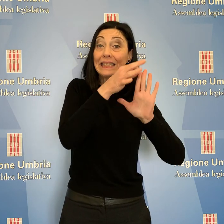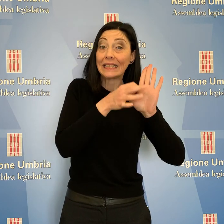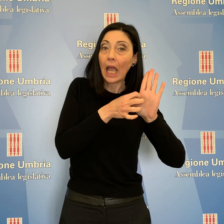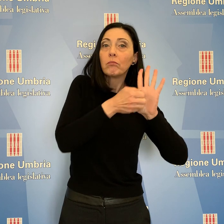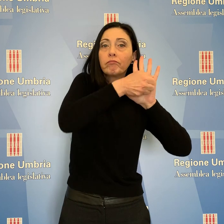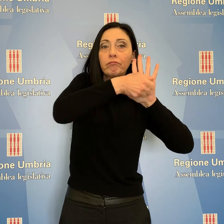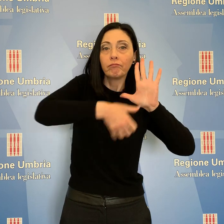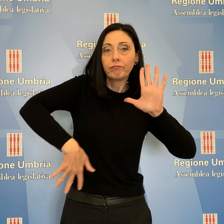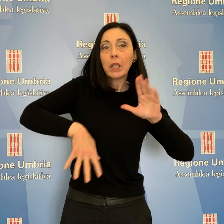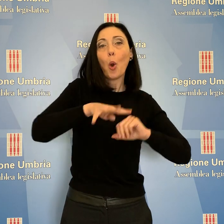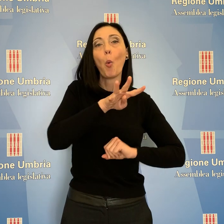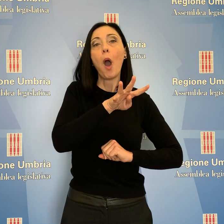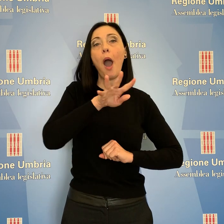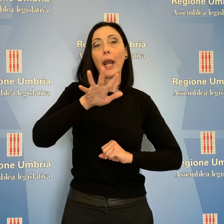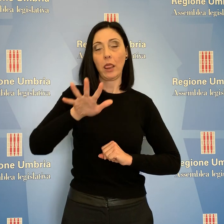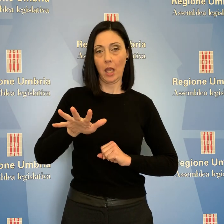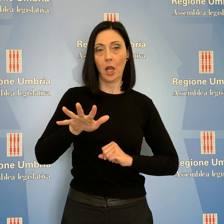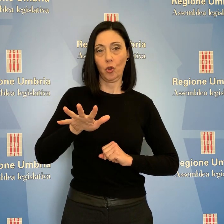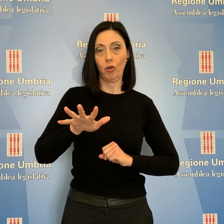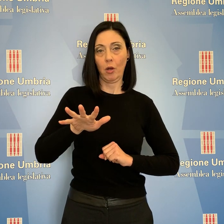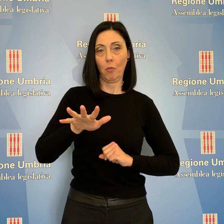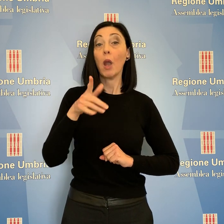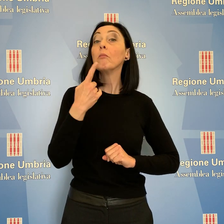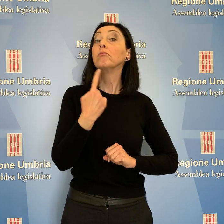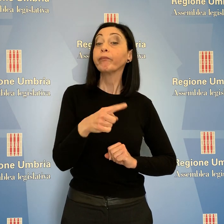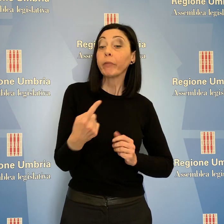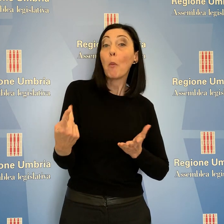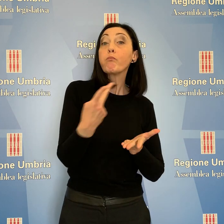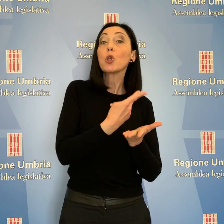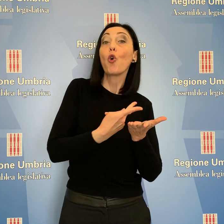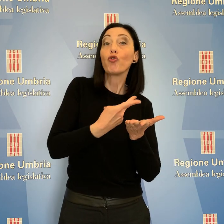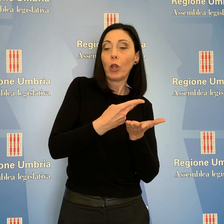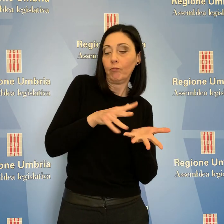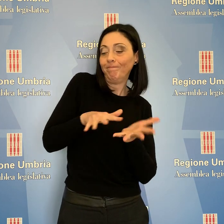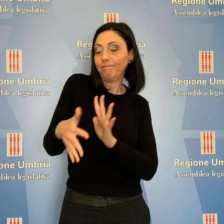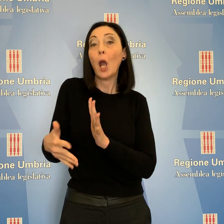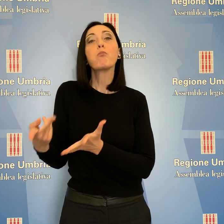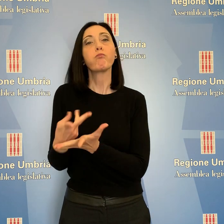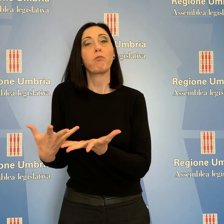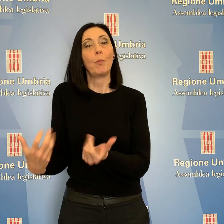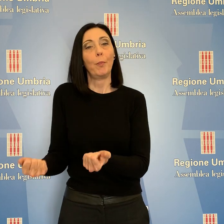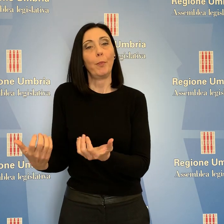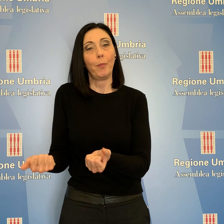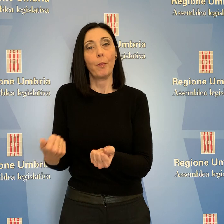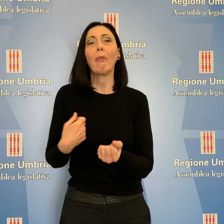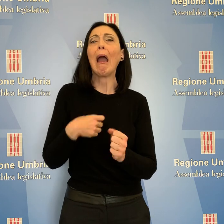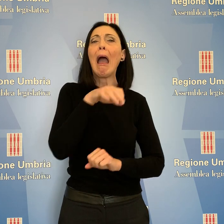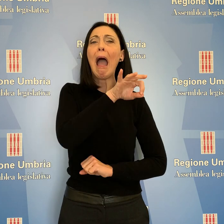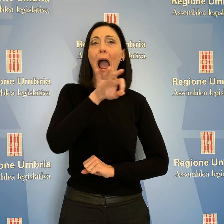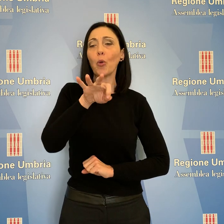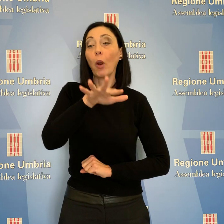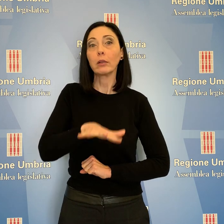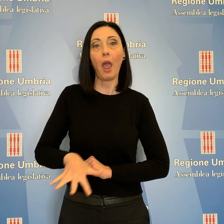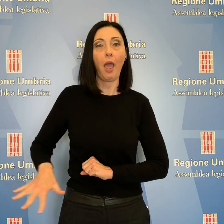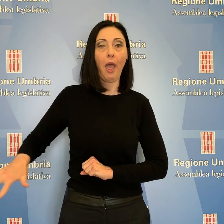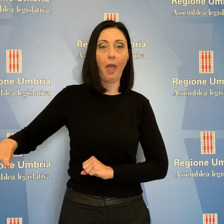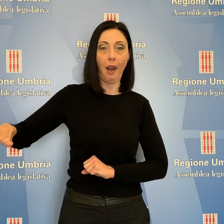45 linee progettuali, che diverranno progetti attuativi. Alcune linee riguardano l'intero territorio regionale,